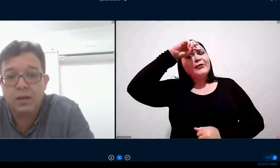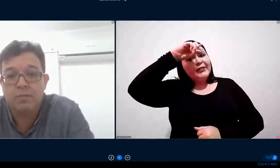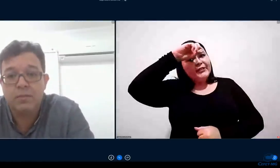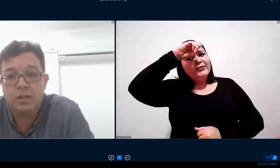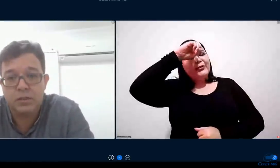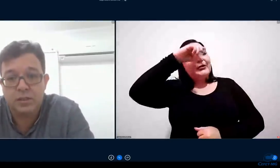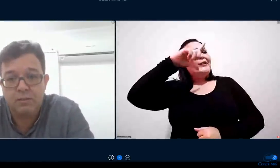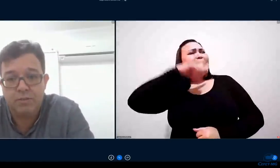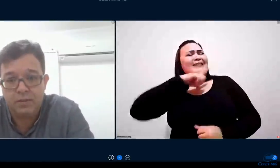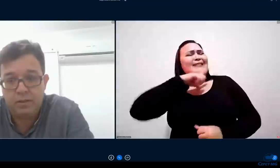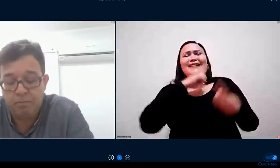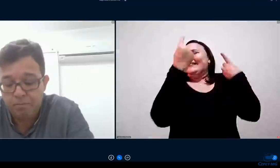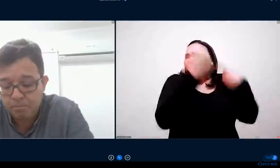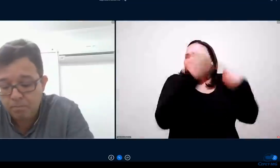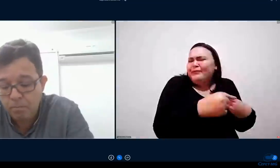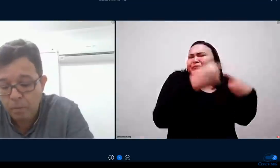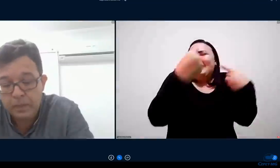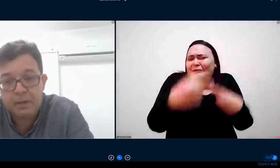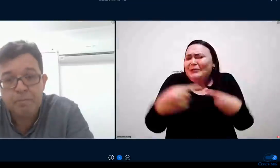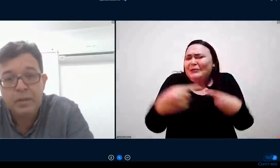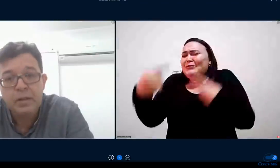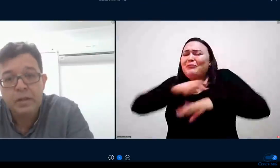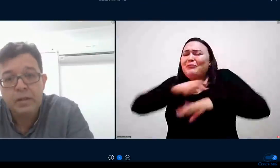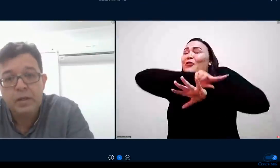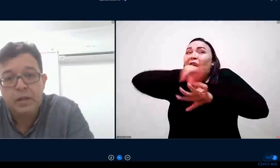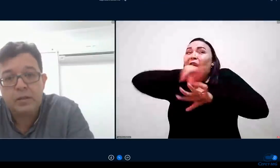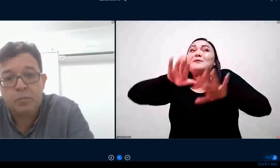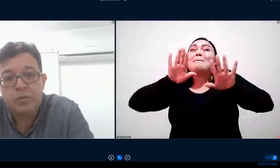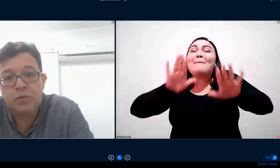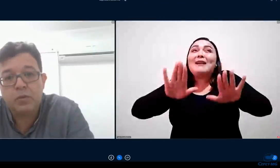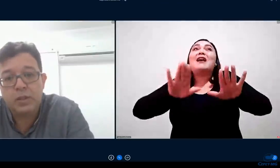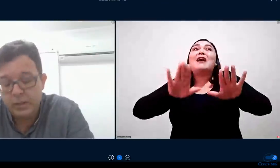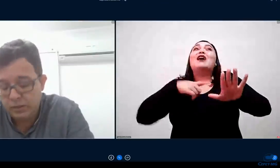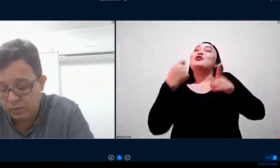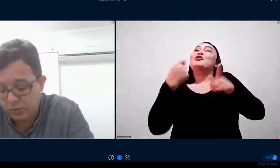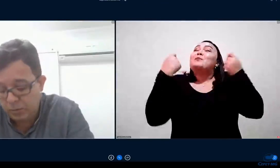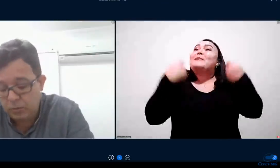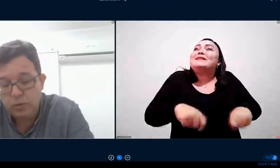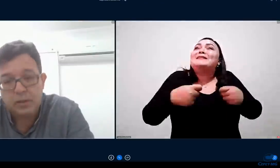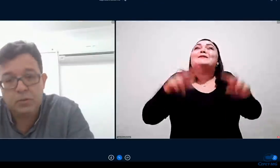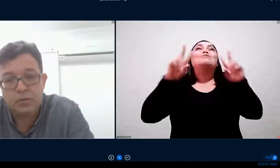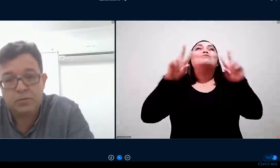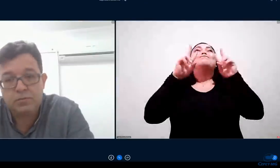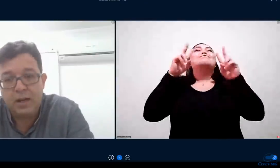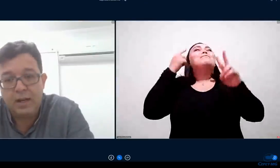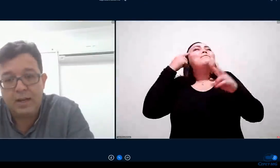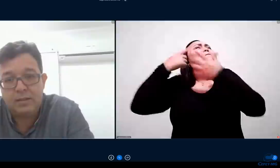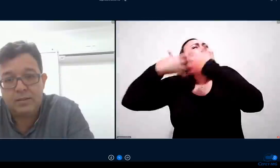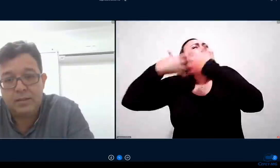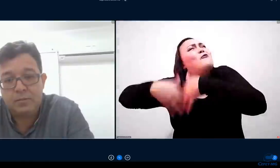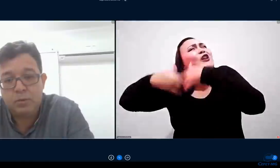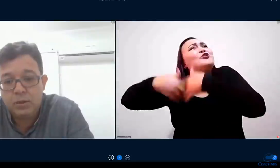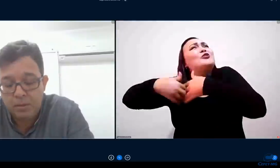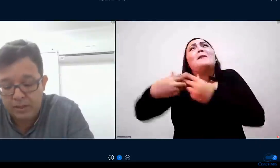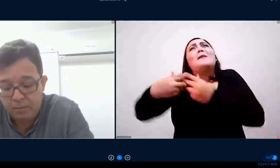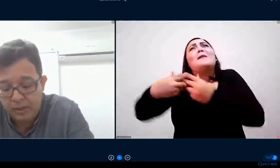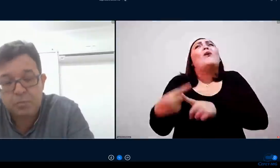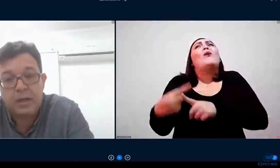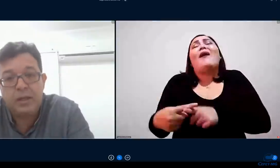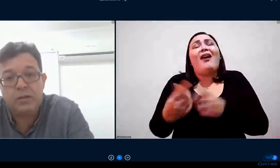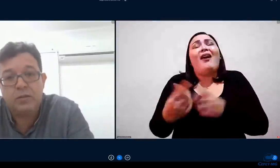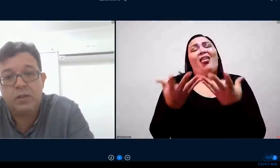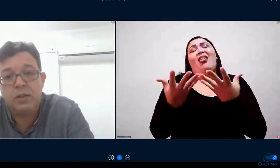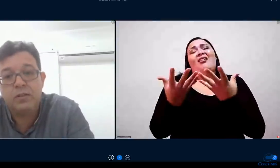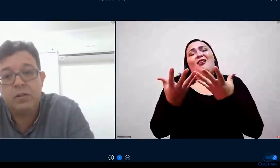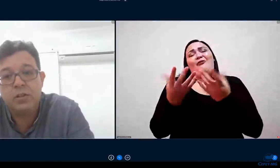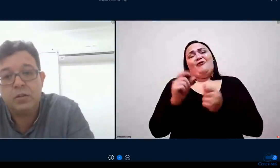porque a gente deve fazer né então para os estudantes nós procuramos falar muito abertamente